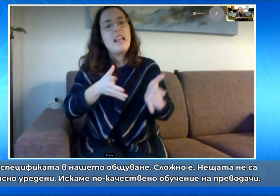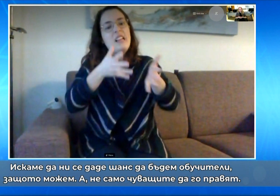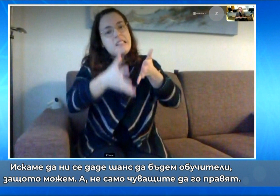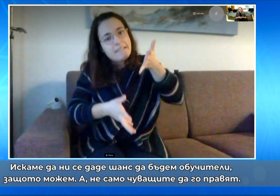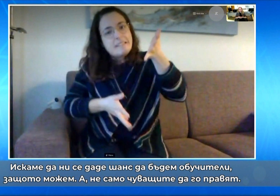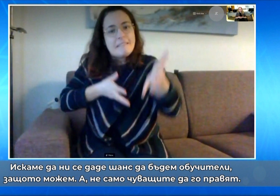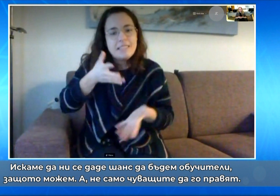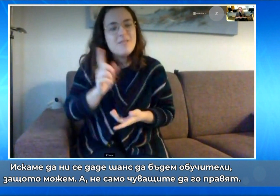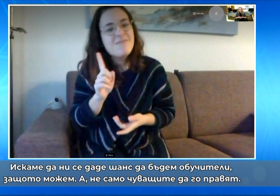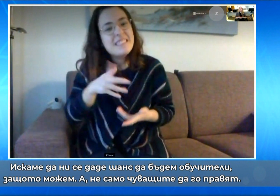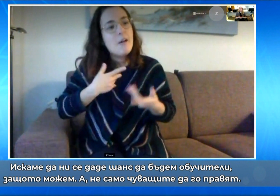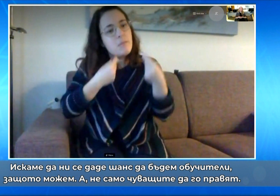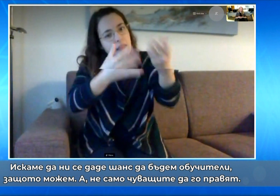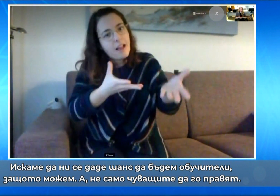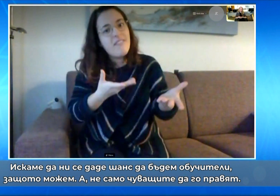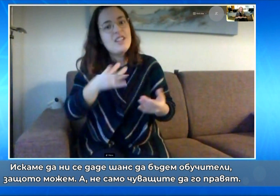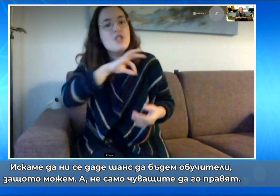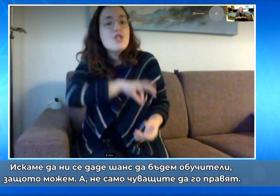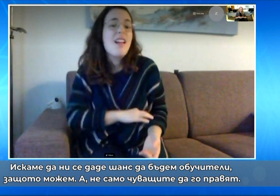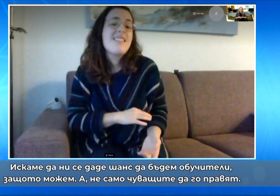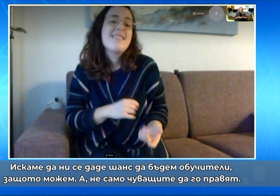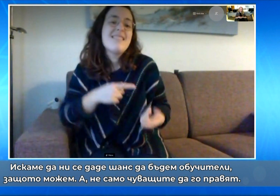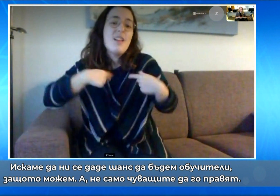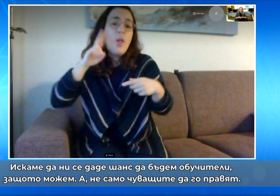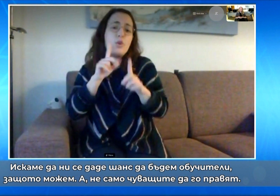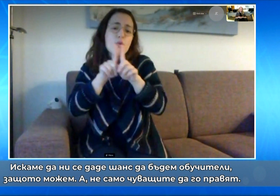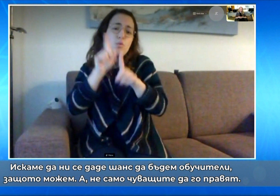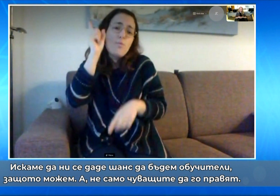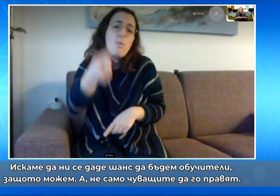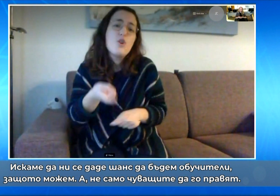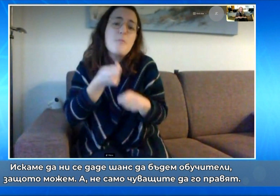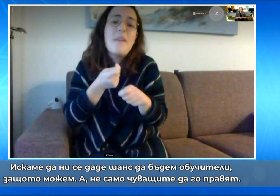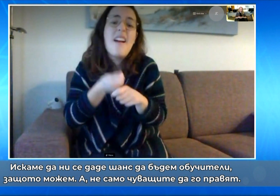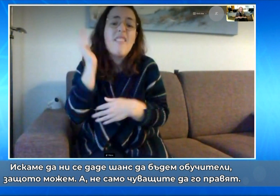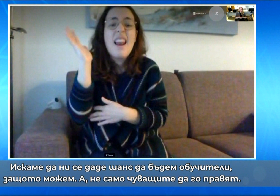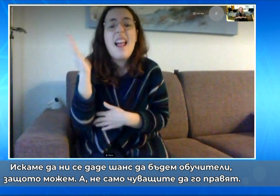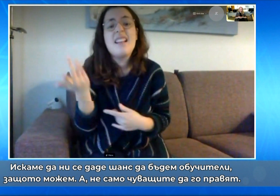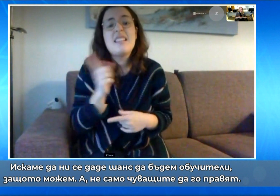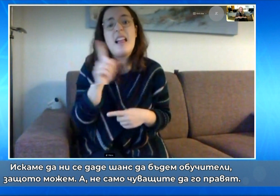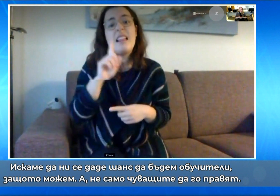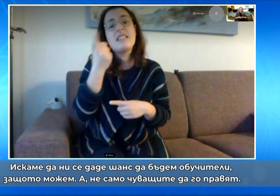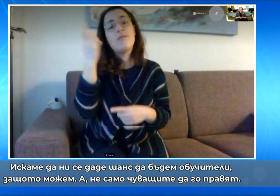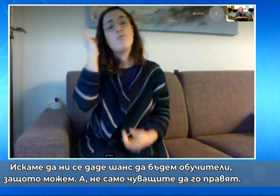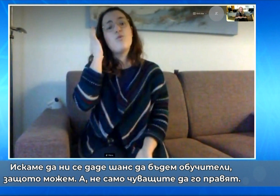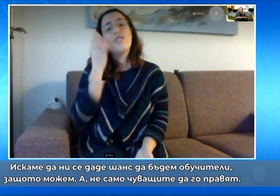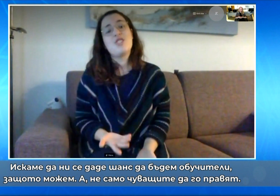Искаме да ни се даде шанс да бъдем обучители, защото можем. А не само чуващите да го правят.